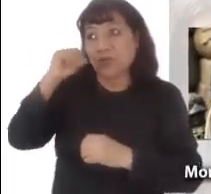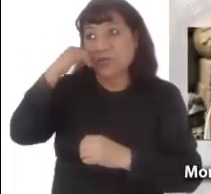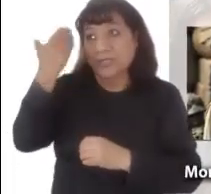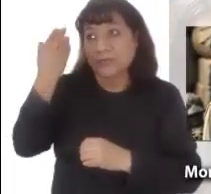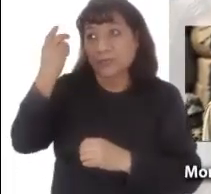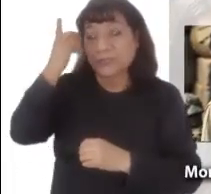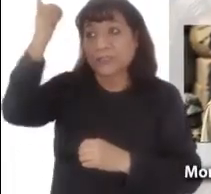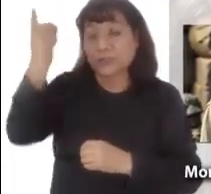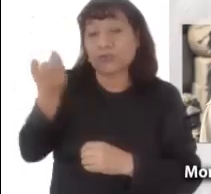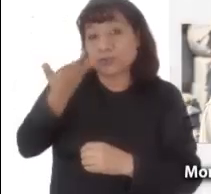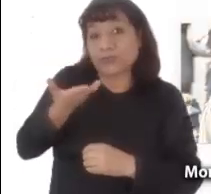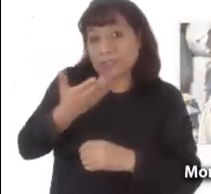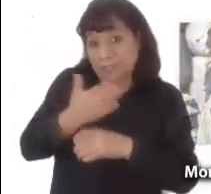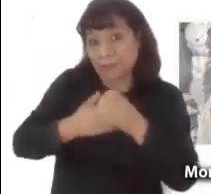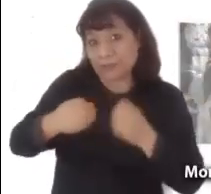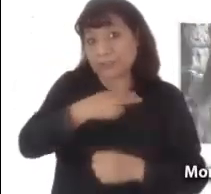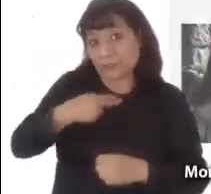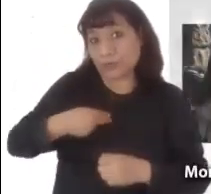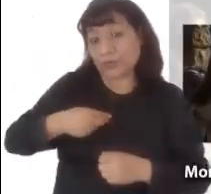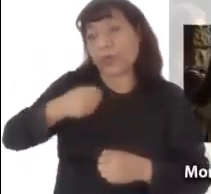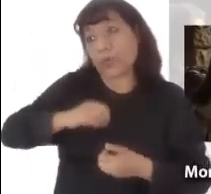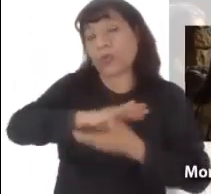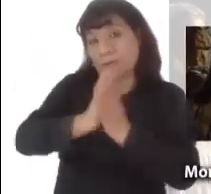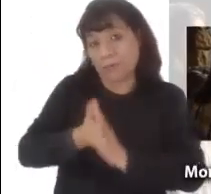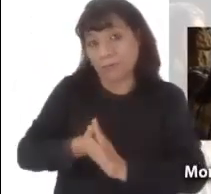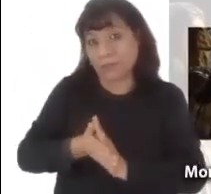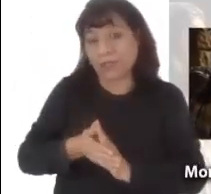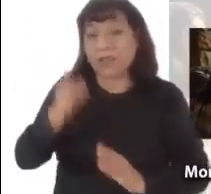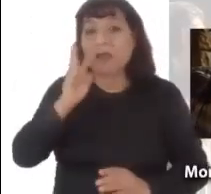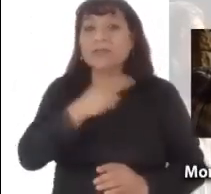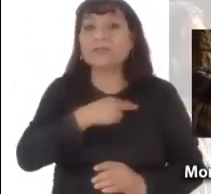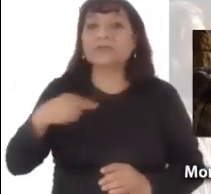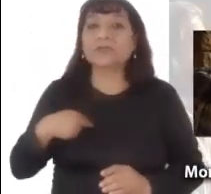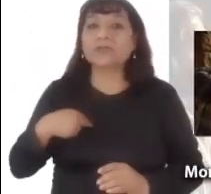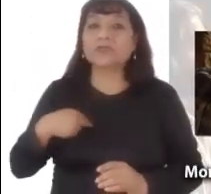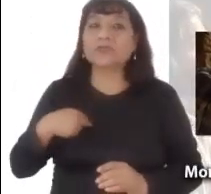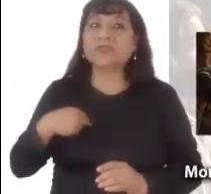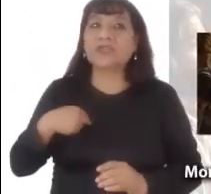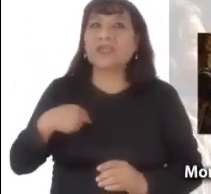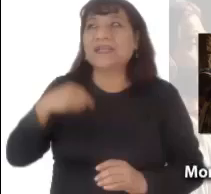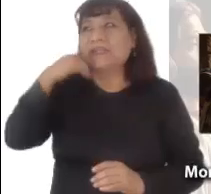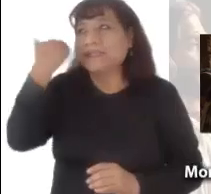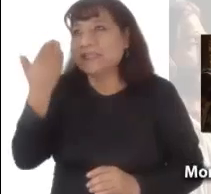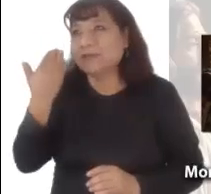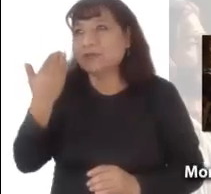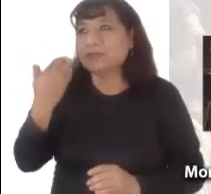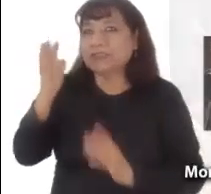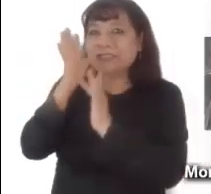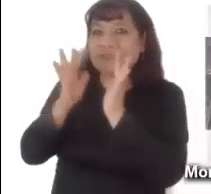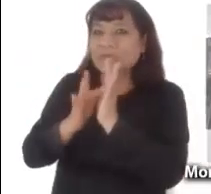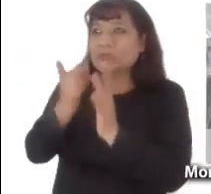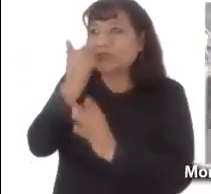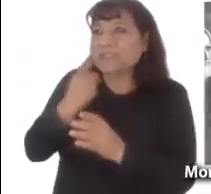A veces ponemos en la boca de Jesús palabras que nosotros quisiéramos escuchar